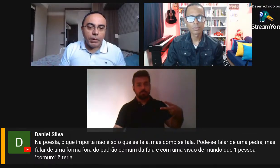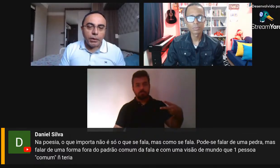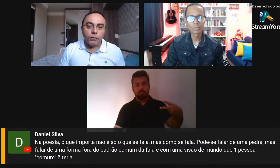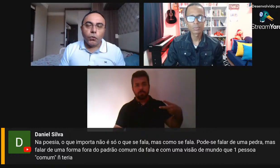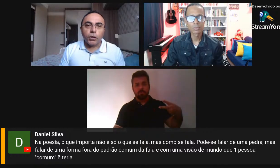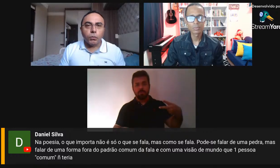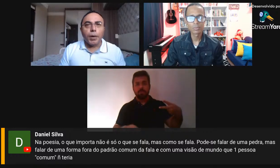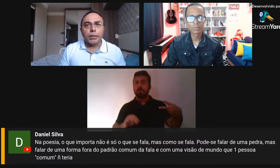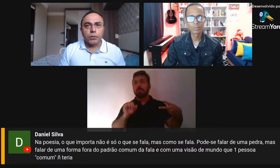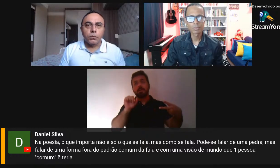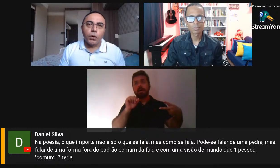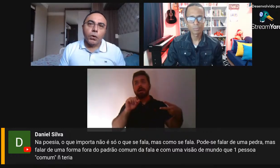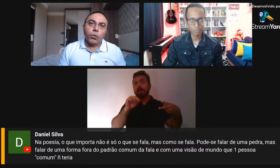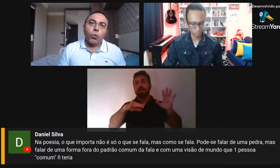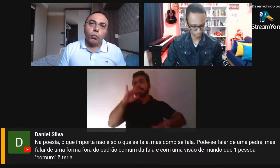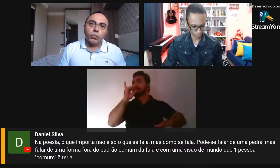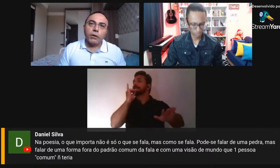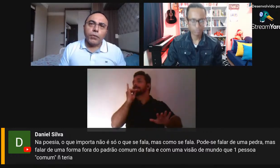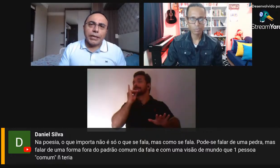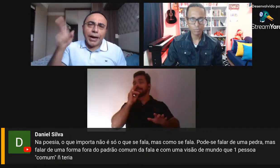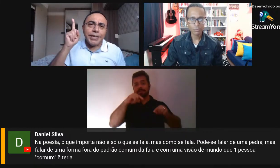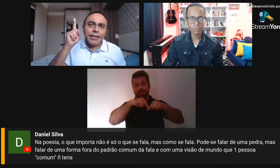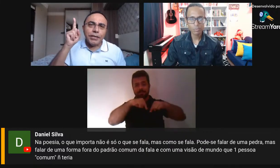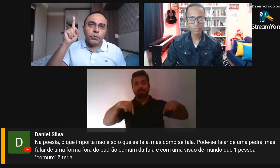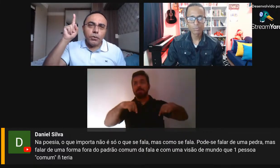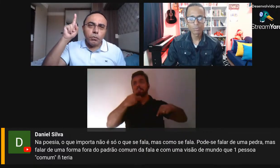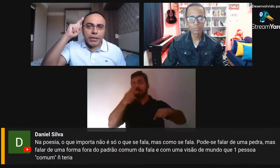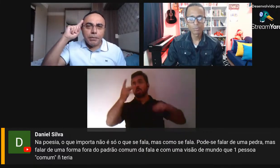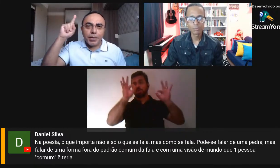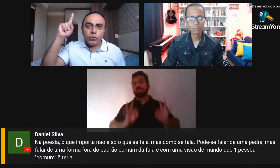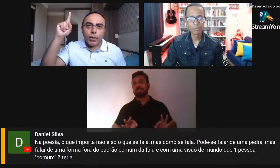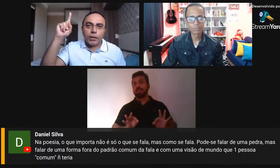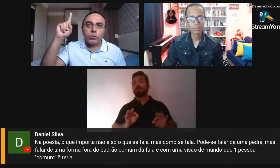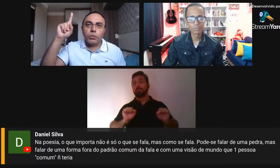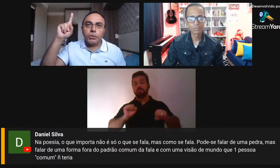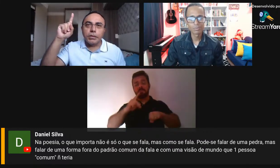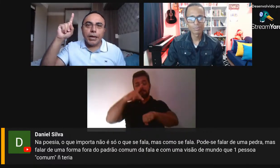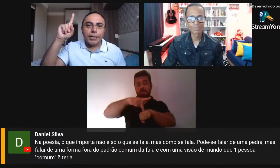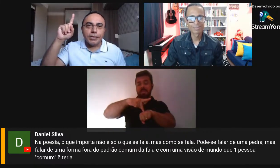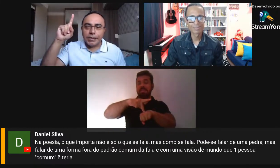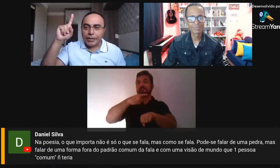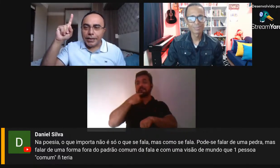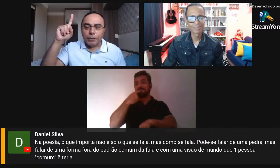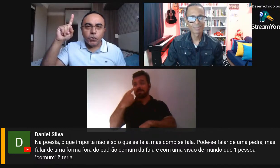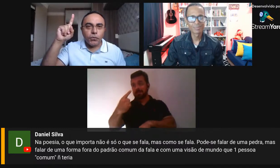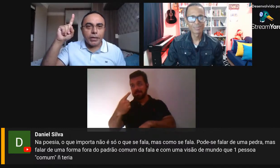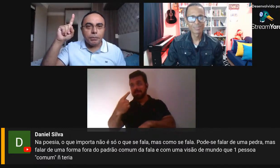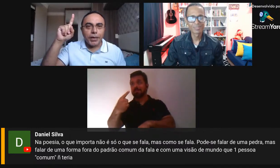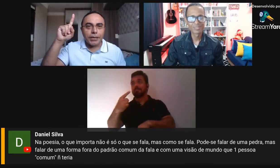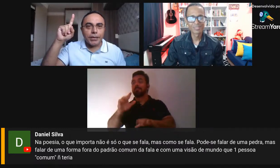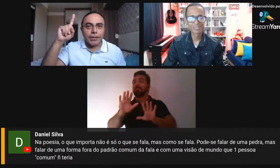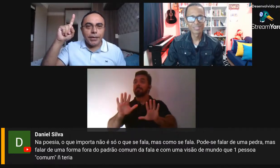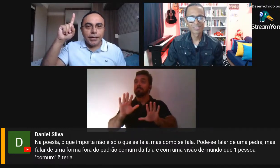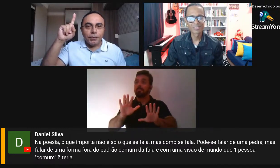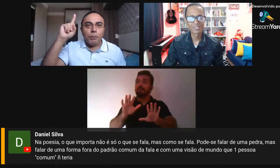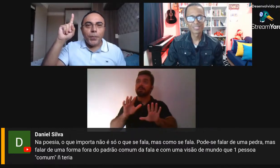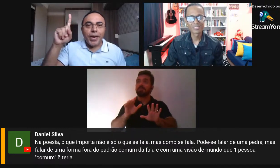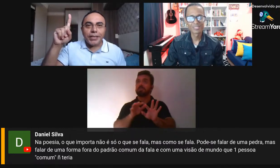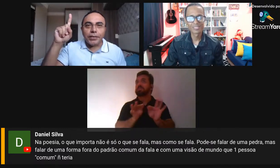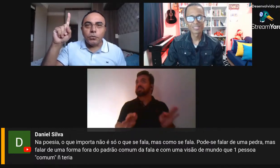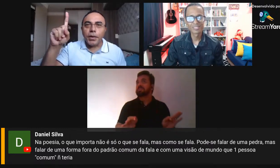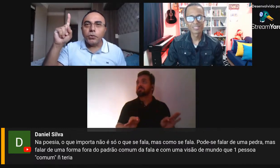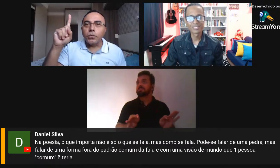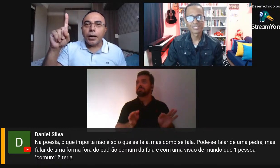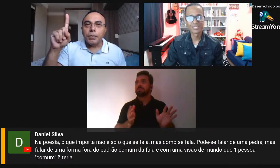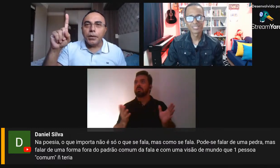uma forma fora do padrão comum da fala. Aí, eu me lembrei do caso do Monte Andrade. Ele acabou de falar de pedra, uma